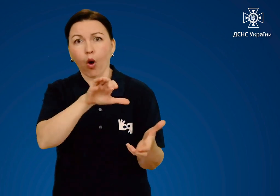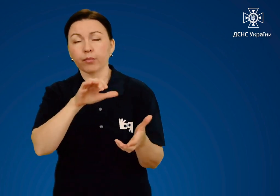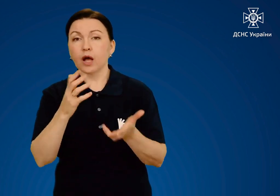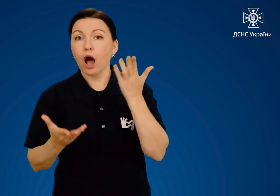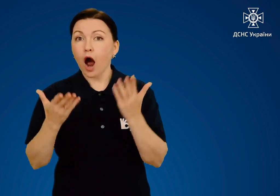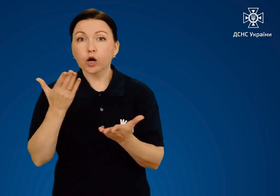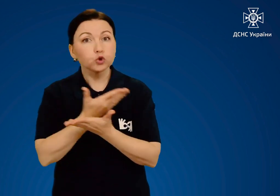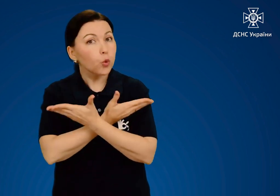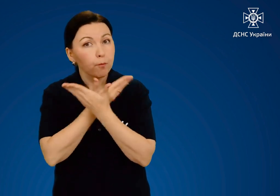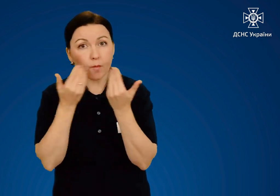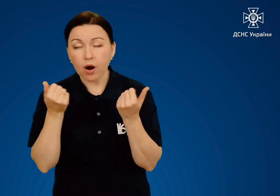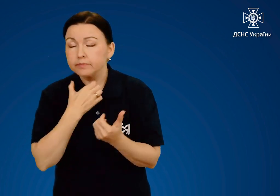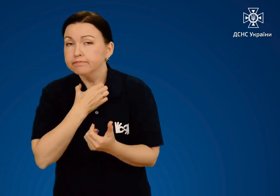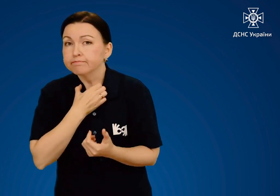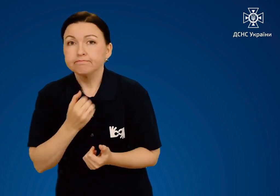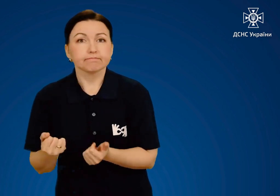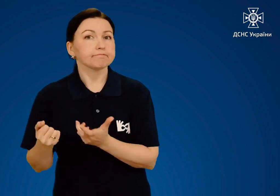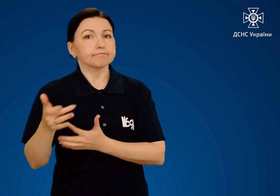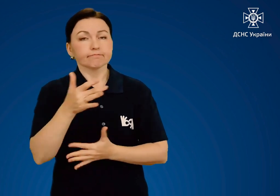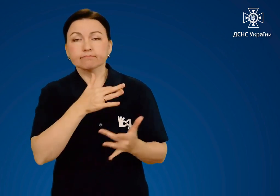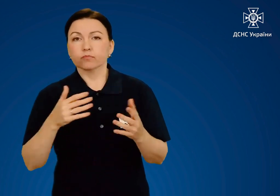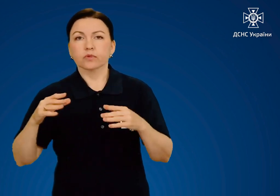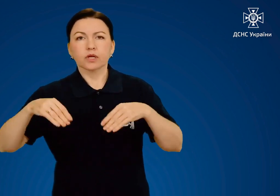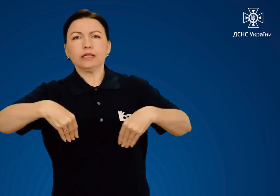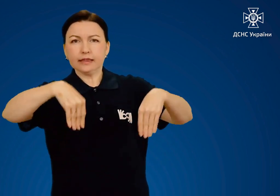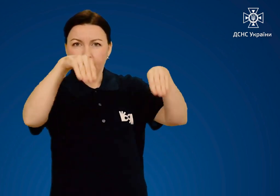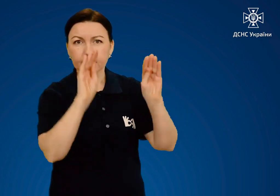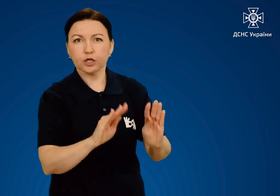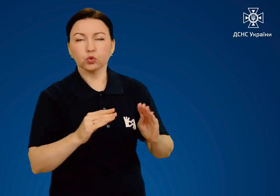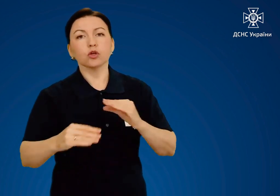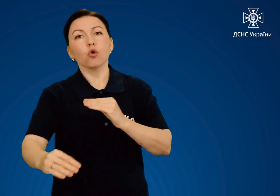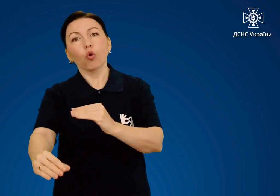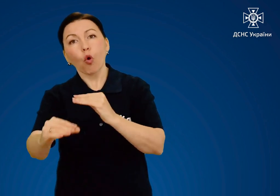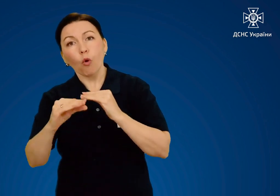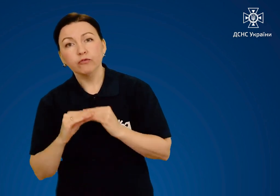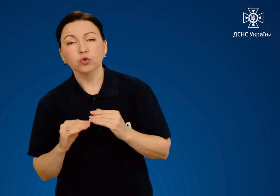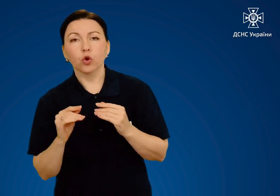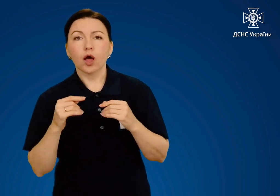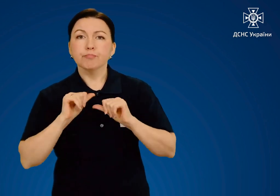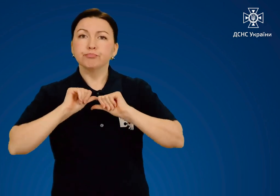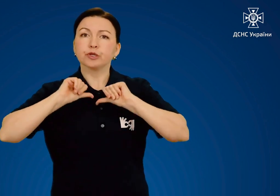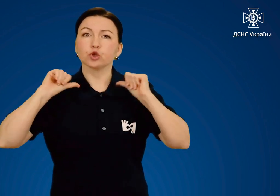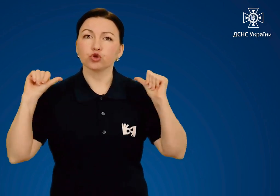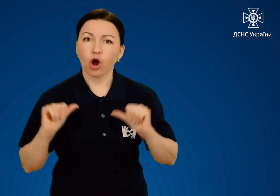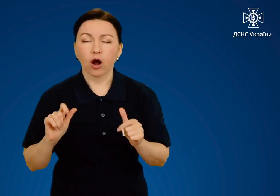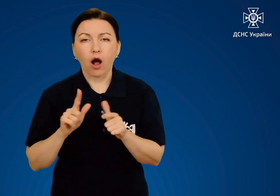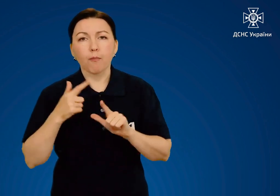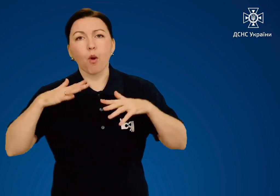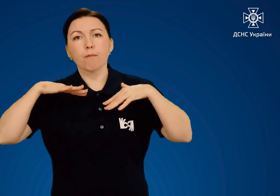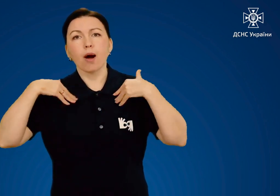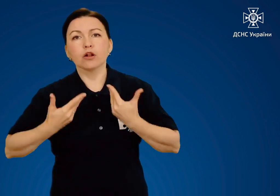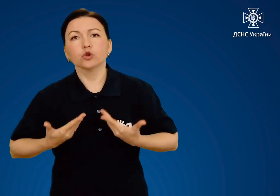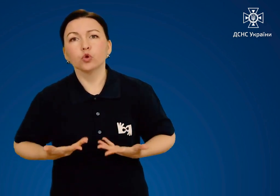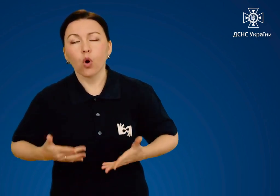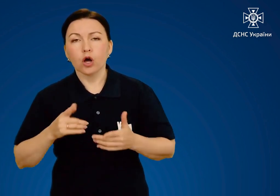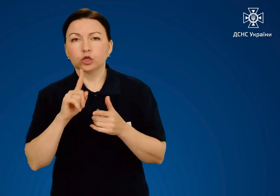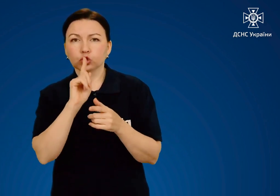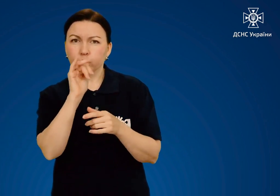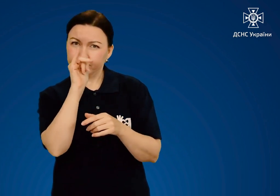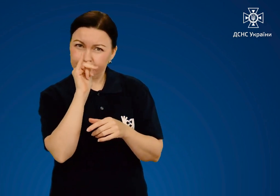Облити водою, а якщо її немає, накинути на потерпілого ковдру, піджак або пальто, щоб